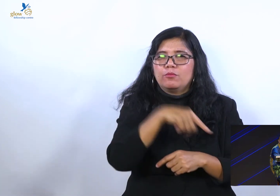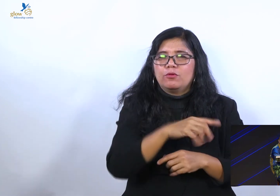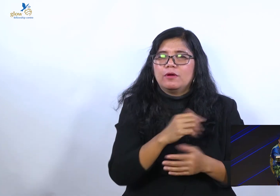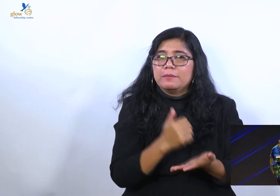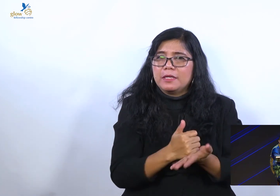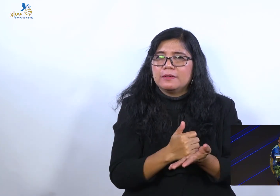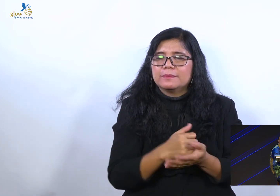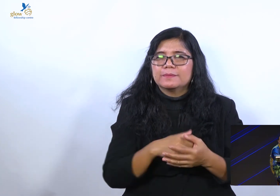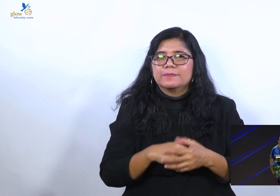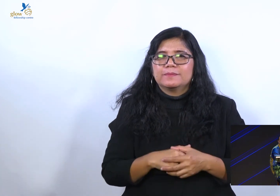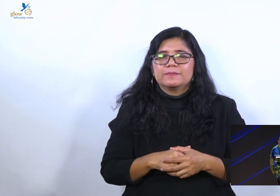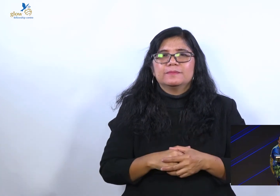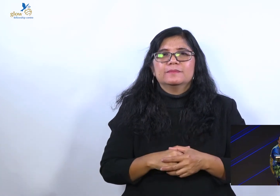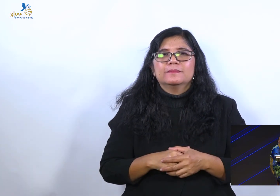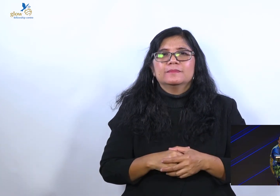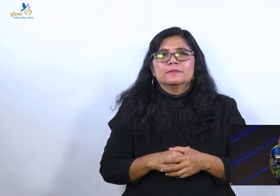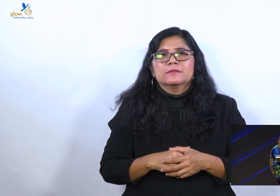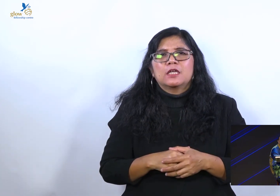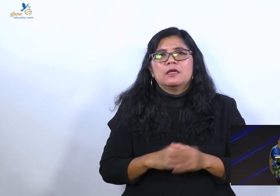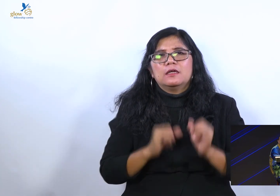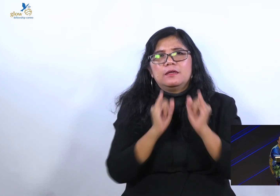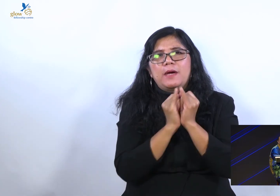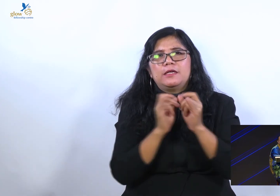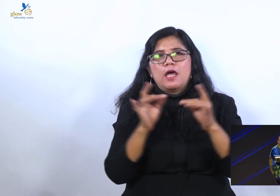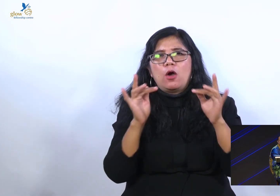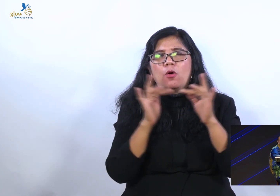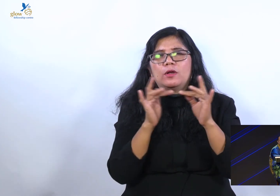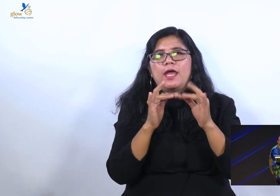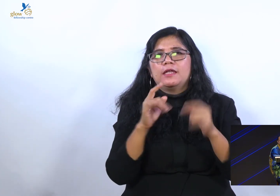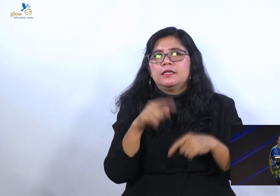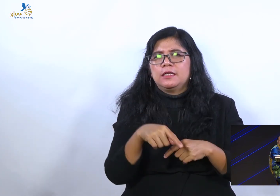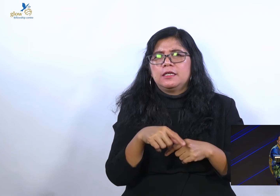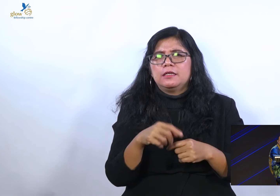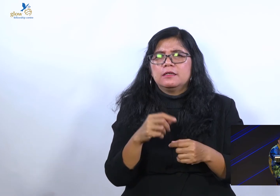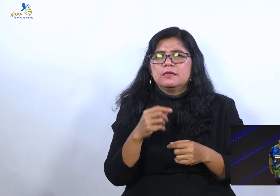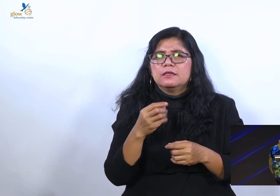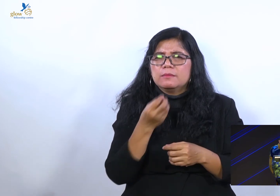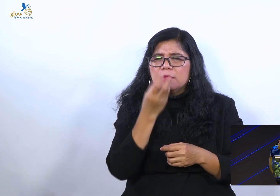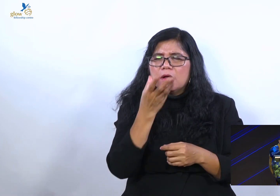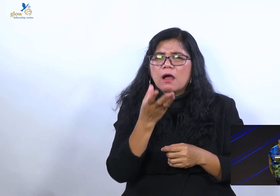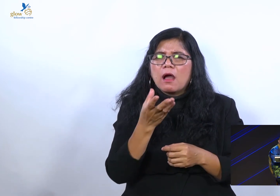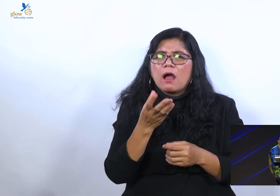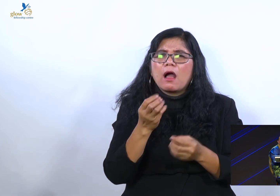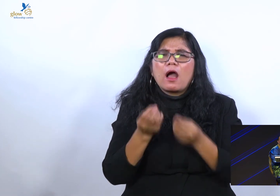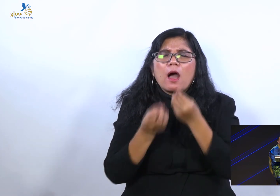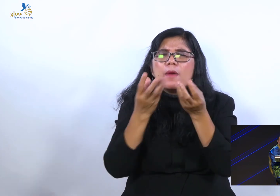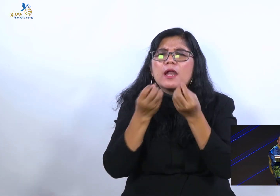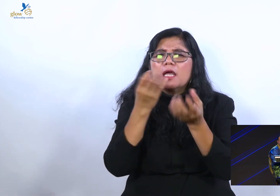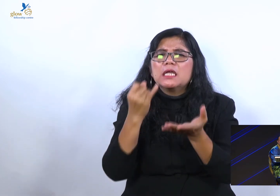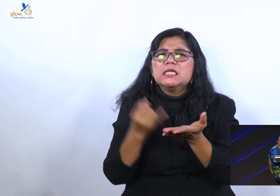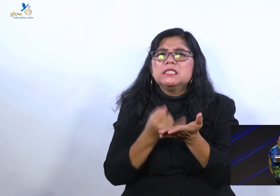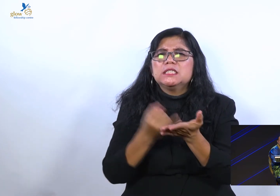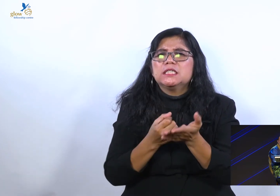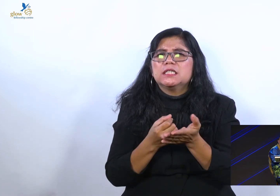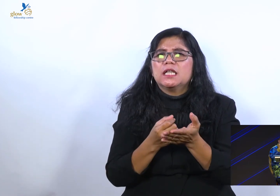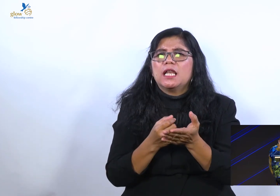menerima berkat firman Tuhan ini. Kabarkanlah injil. Kabarkan injil lewat perkataan.